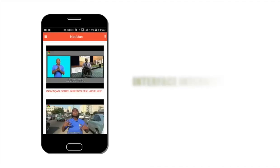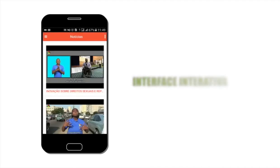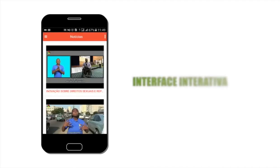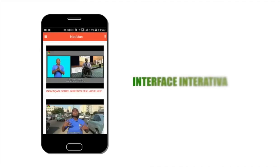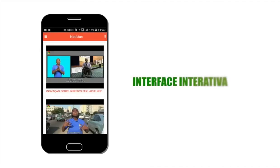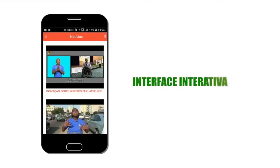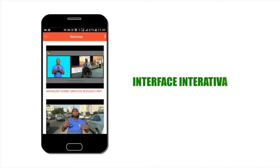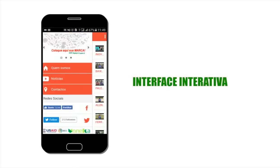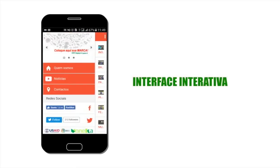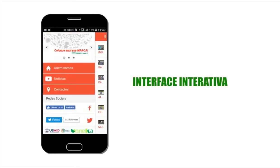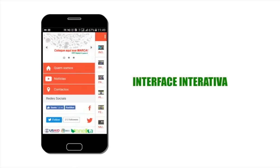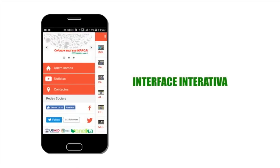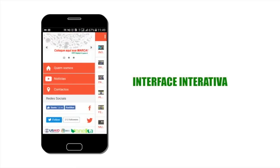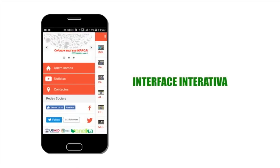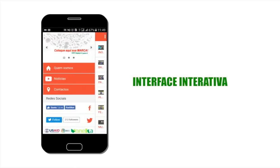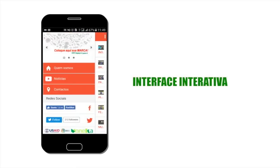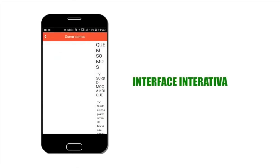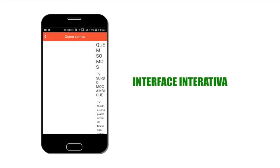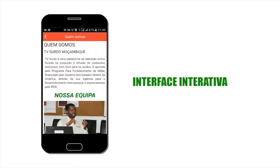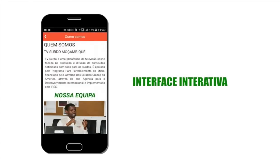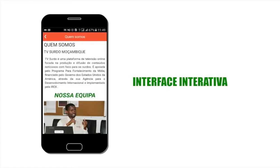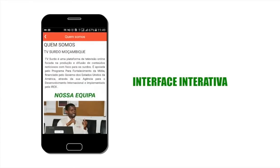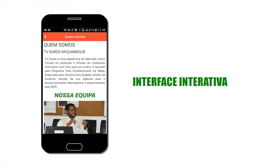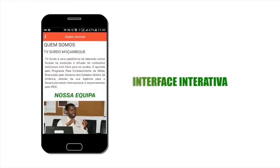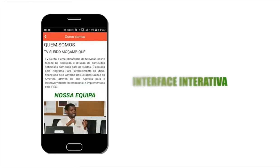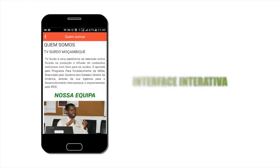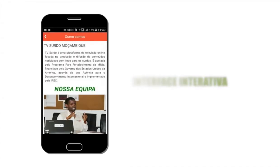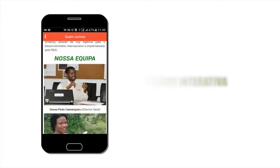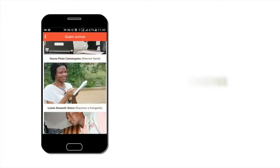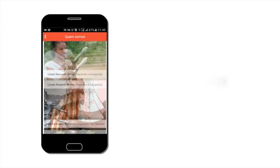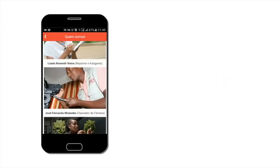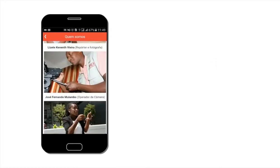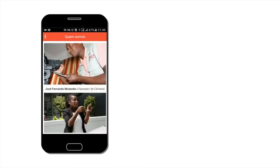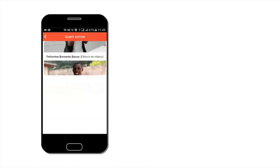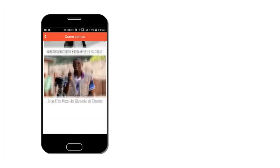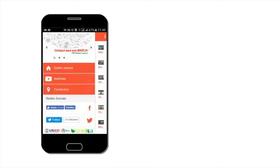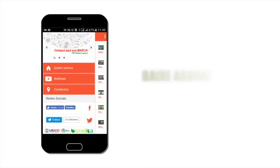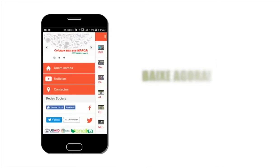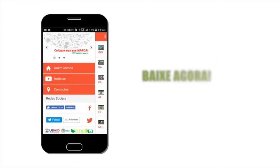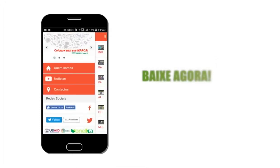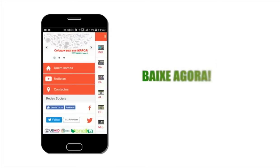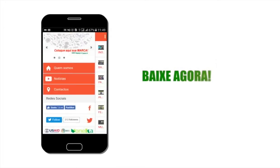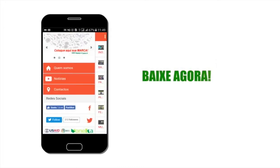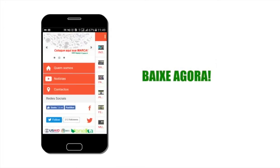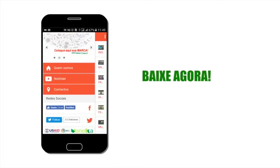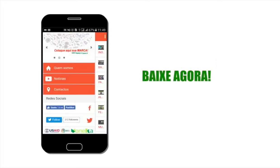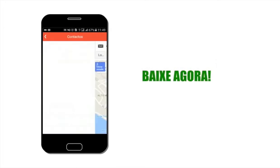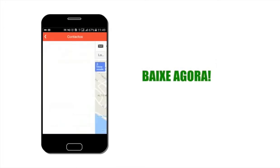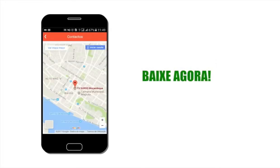Possui uma interface bastante interativa. De que está à espera? Baixe agora. TV